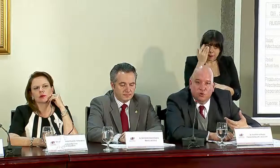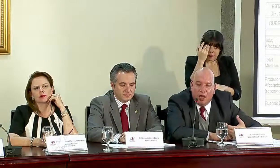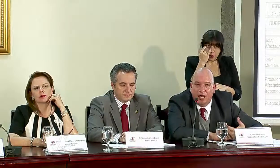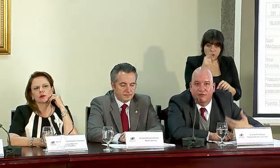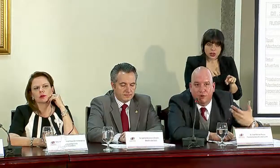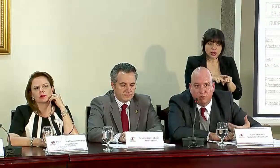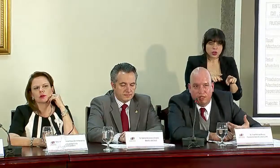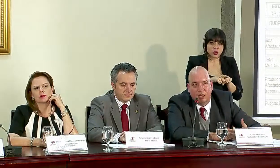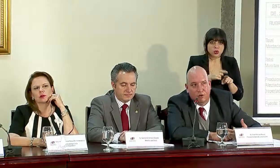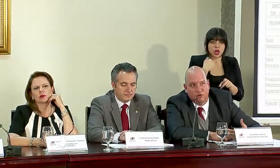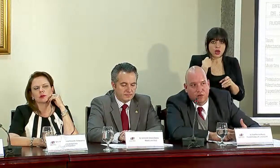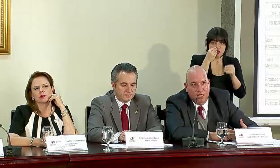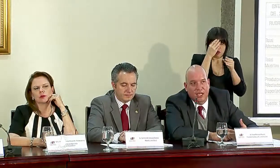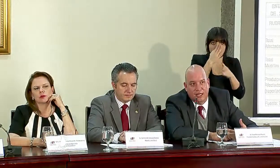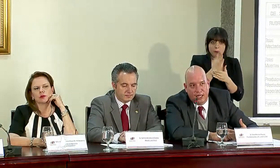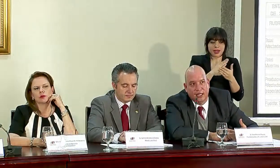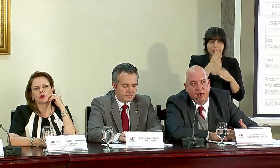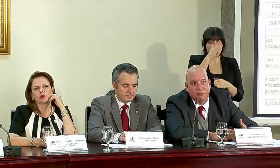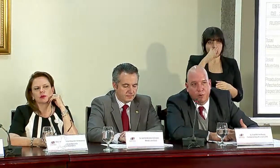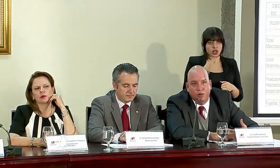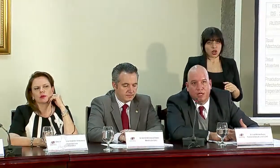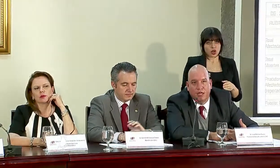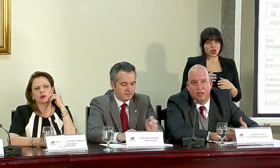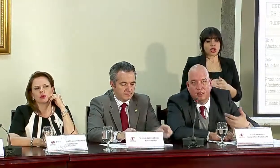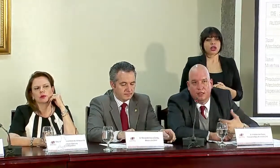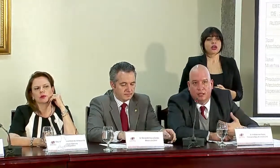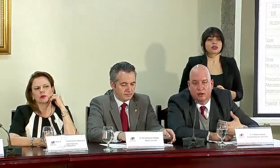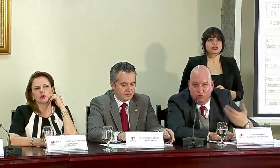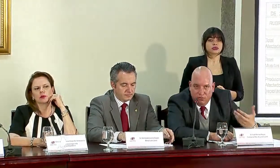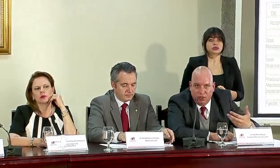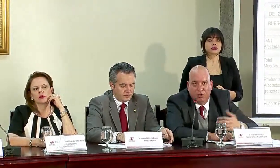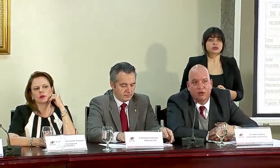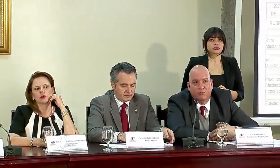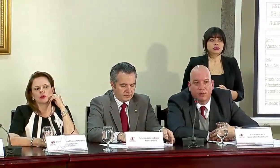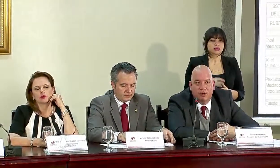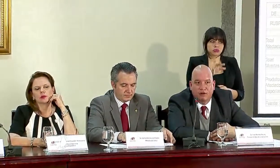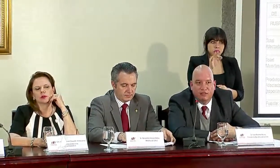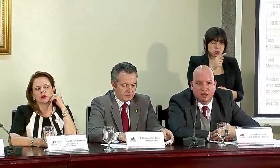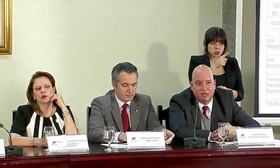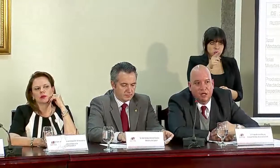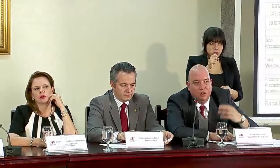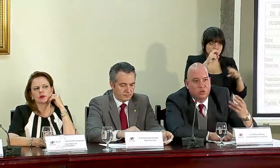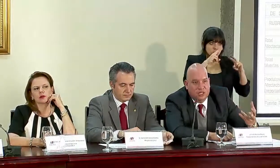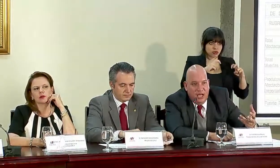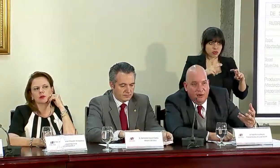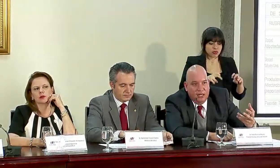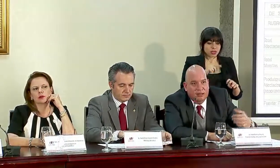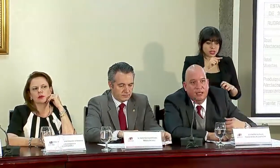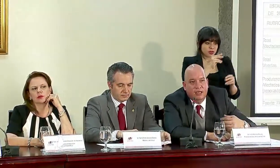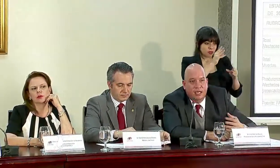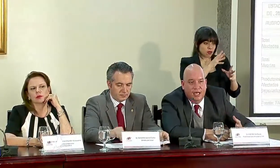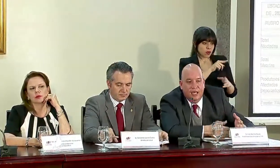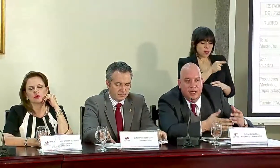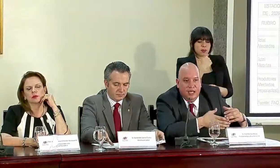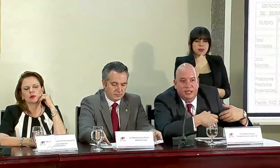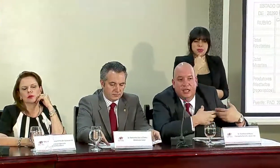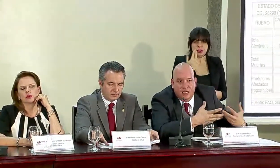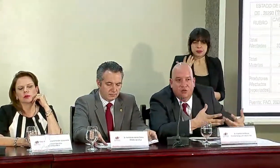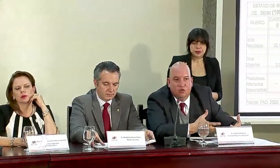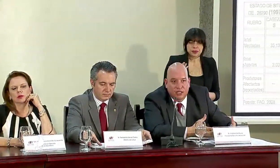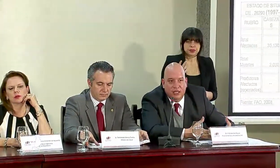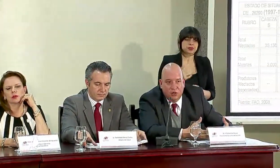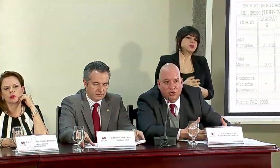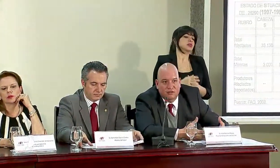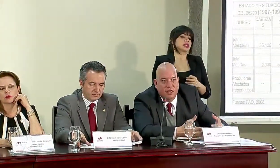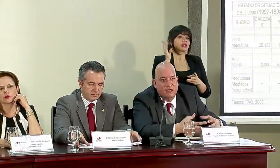incluso hay informes de la Contraloría General de la República, que los invito a que lo puedan revisar, donde habla que en